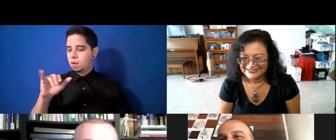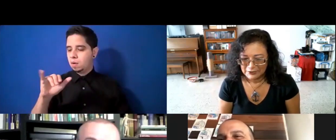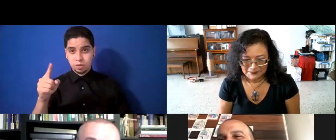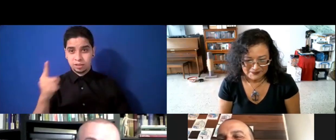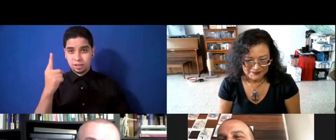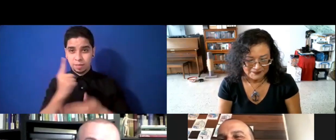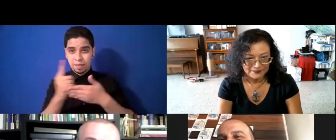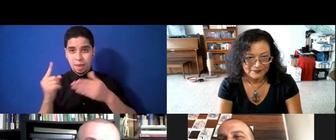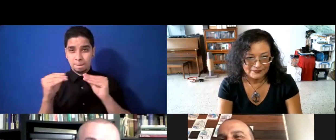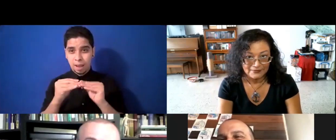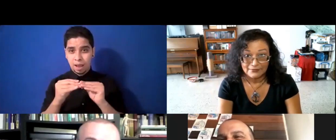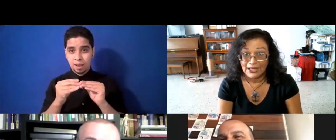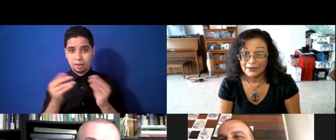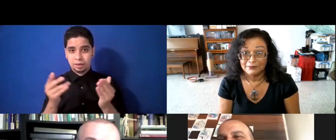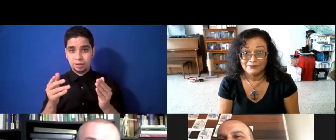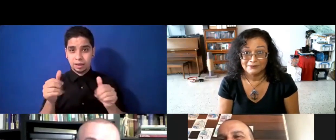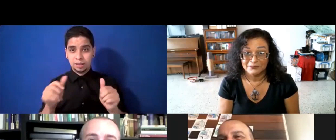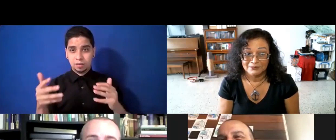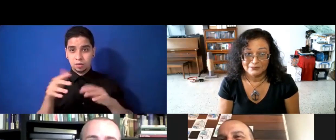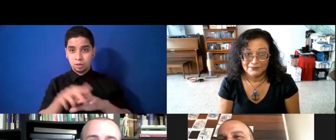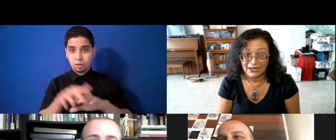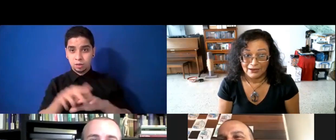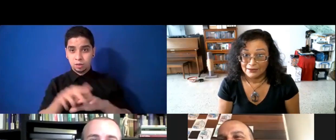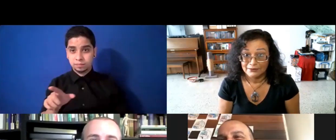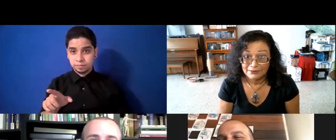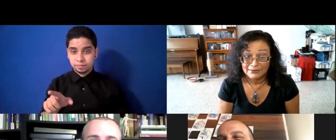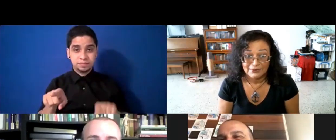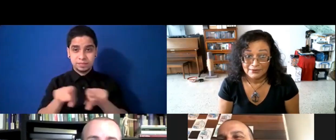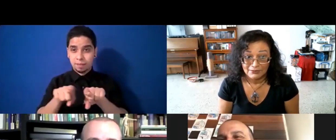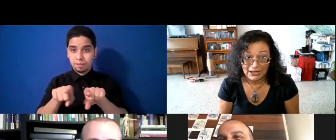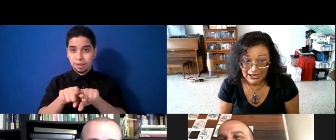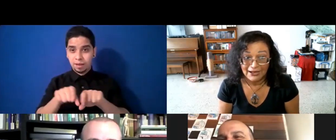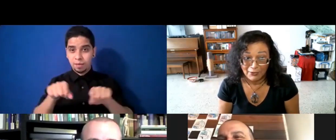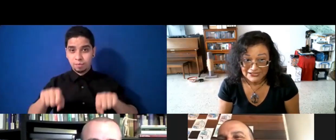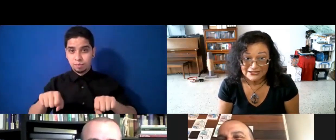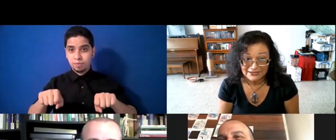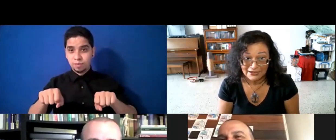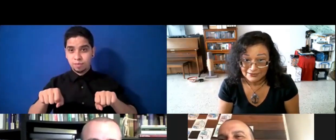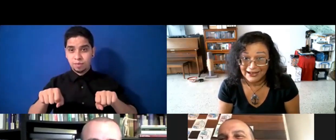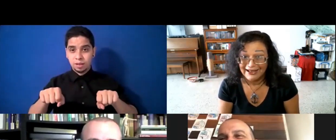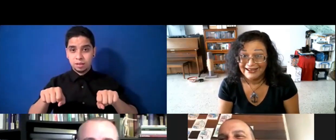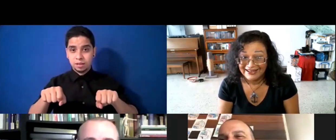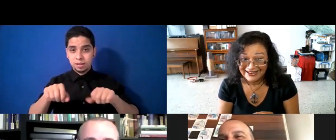pueden accesarnos. Ajá. Ahora sí. ¿Sí? En nuestras